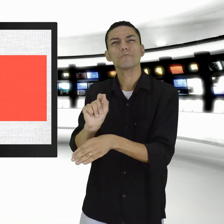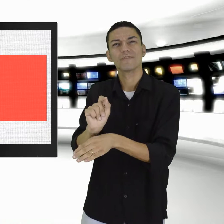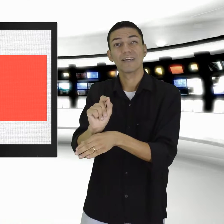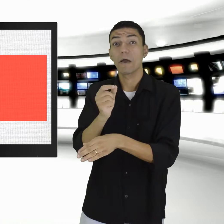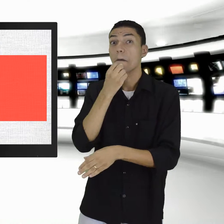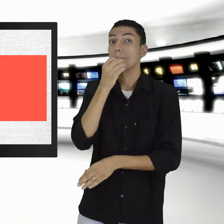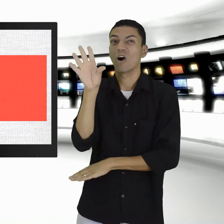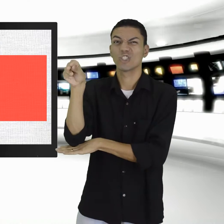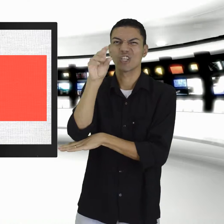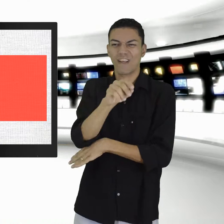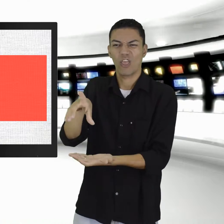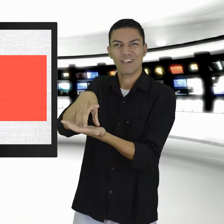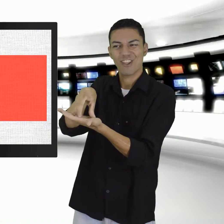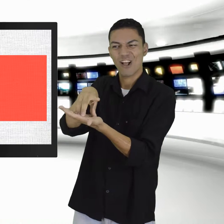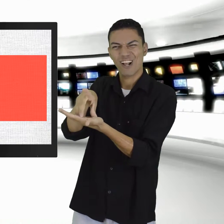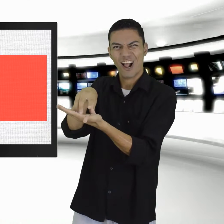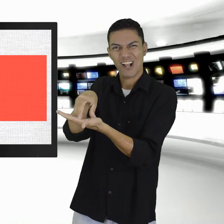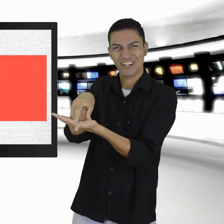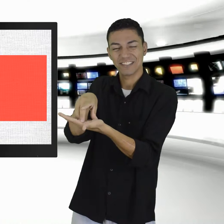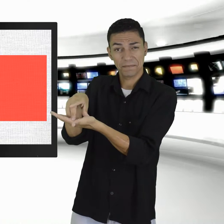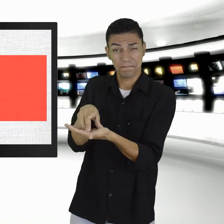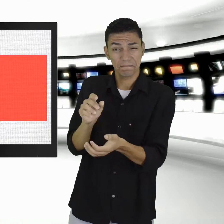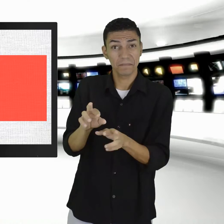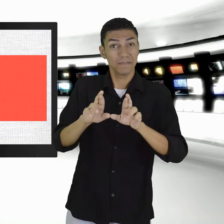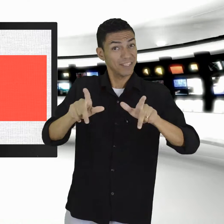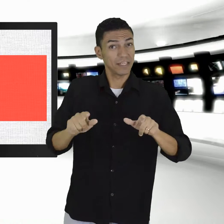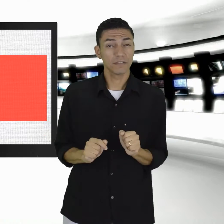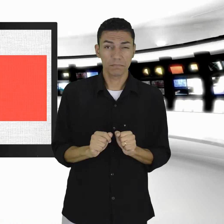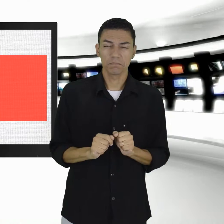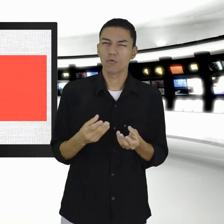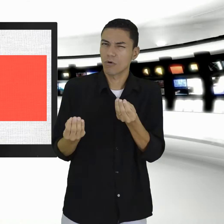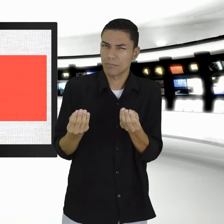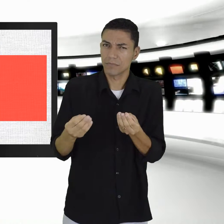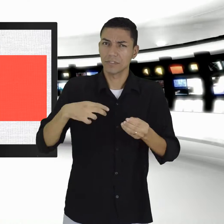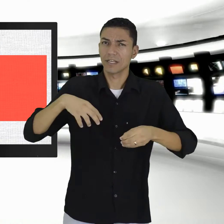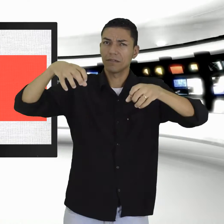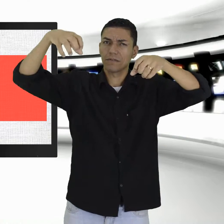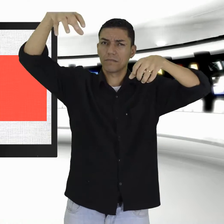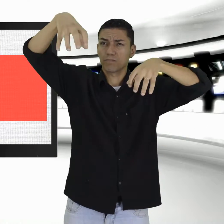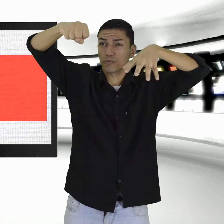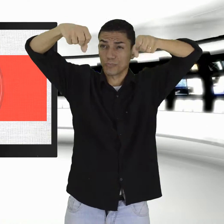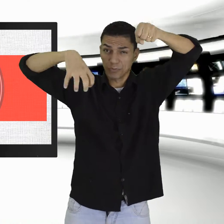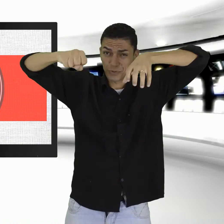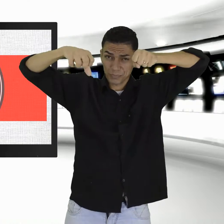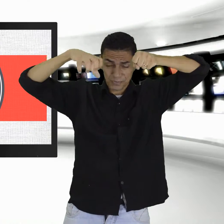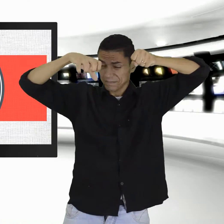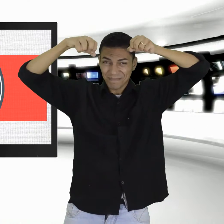diferente das convencionais. A sala estará iluminada, com sons mais baixos e sem trailers, além das crianças terem